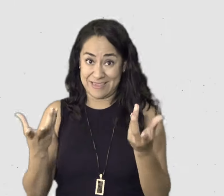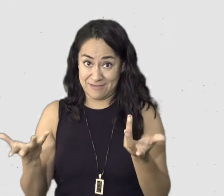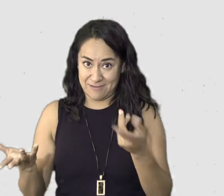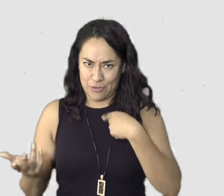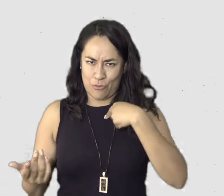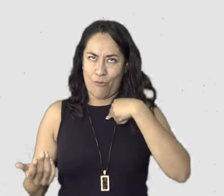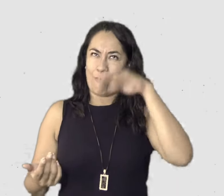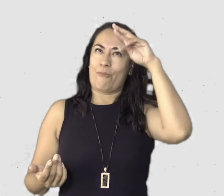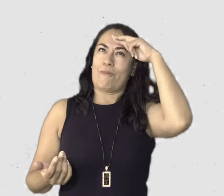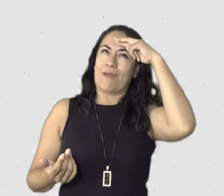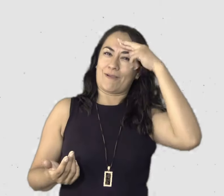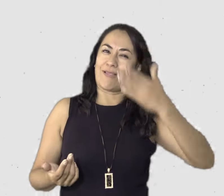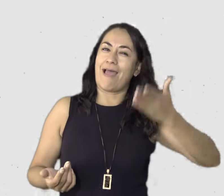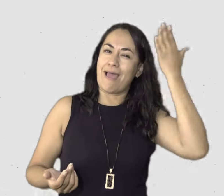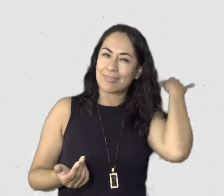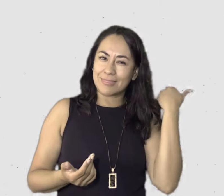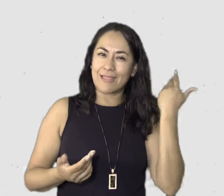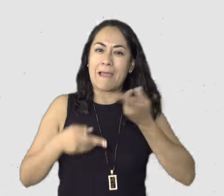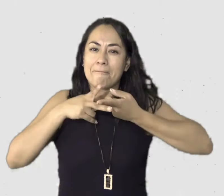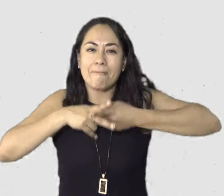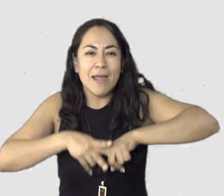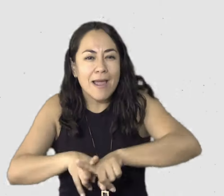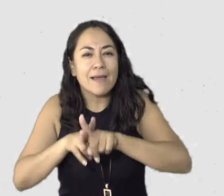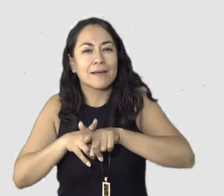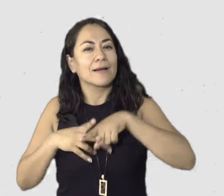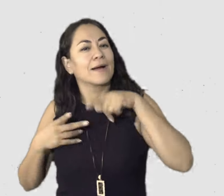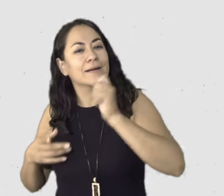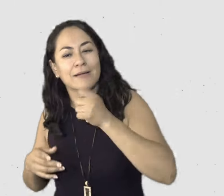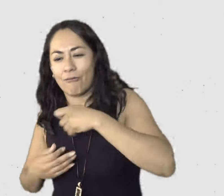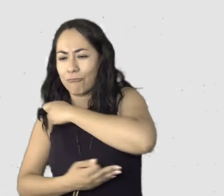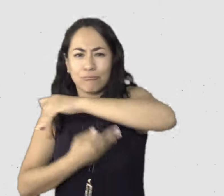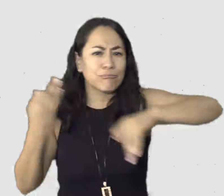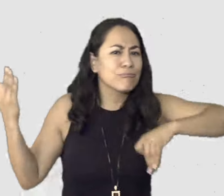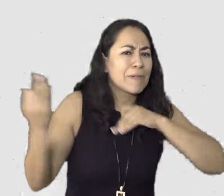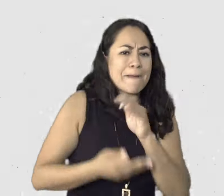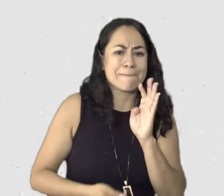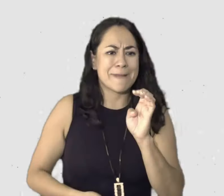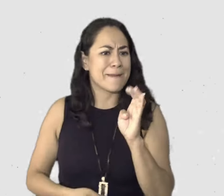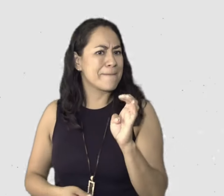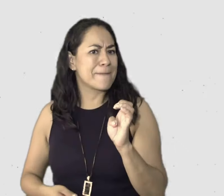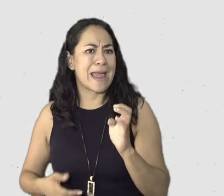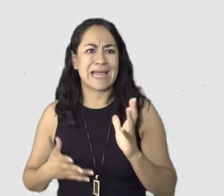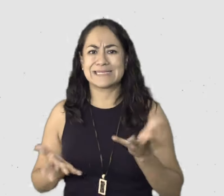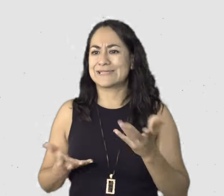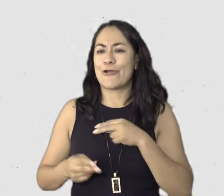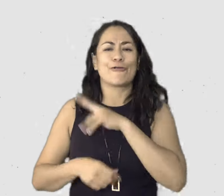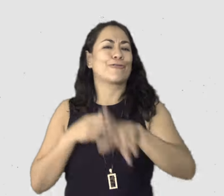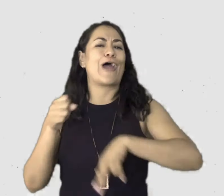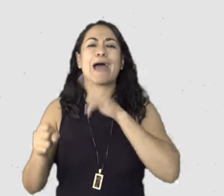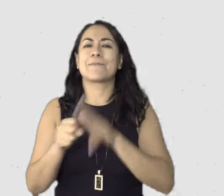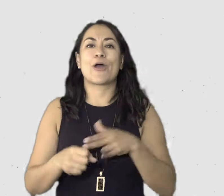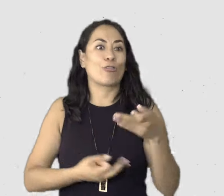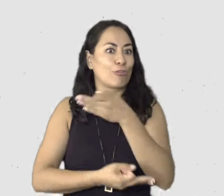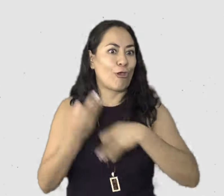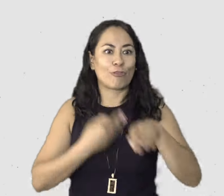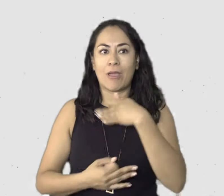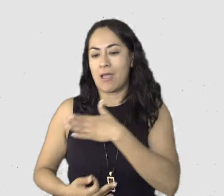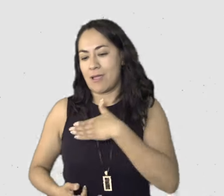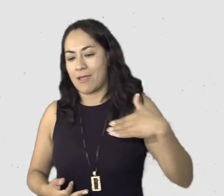y al final recuerdo mucho nuestras primeras reuniones donde todas traíamos carriolas y todos traíamos a los niños y había biberones y quién daba